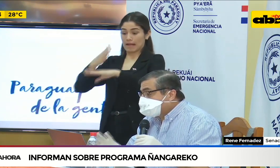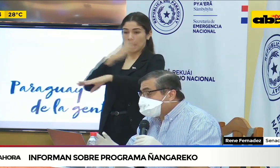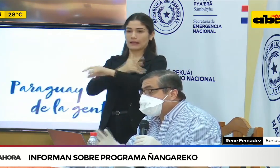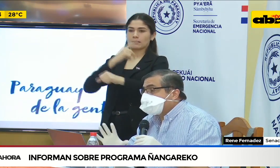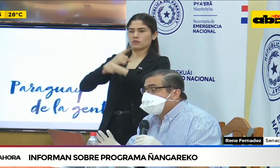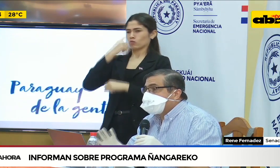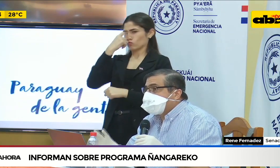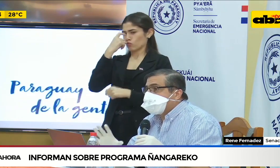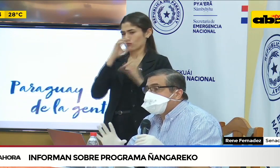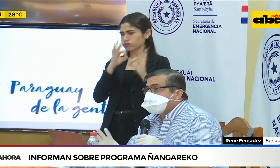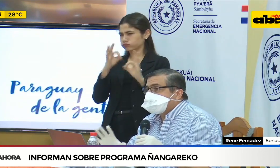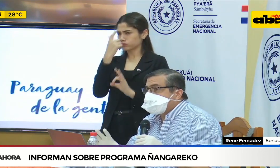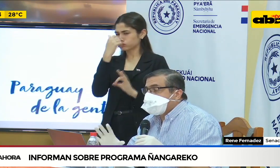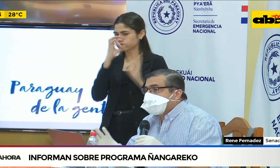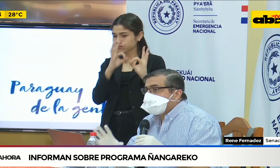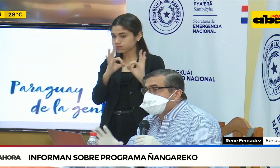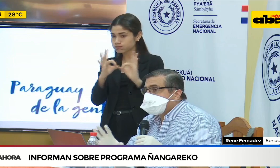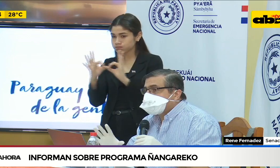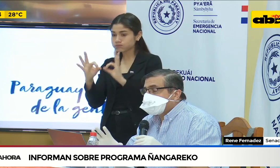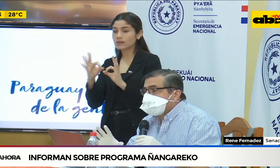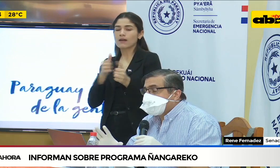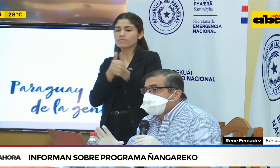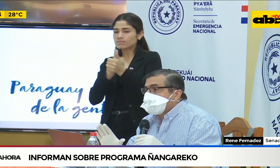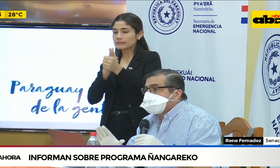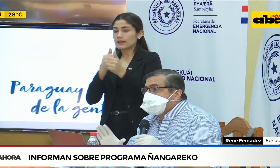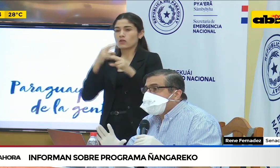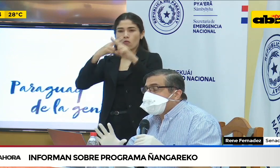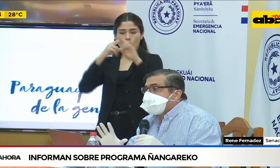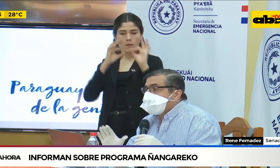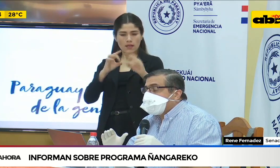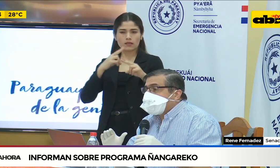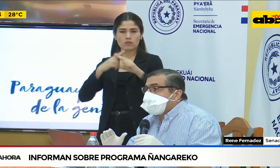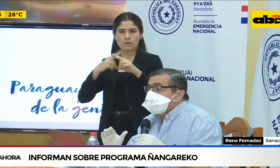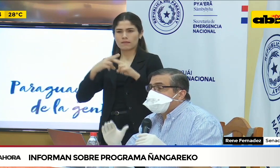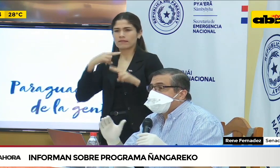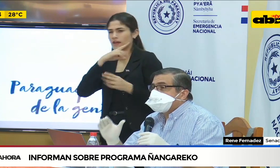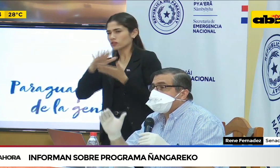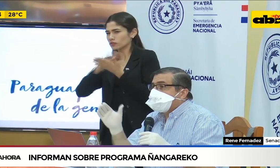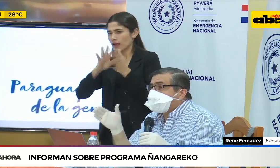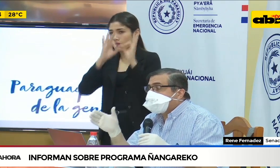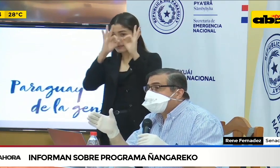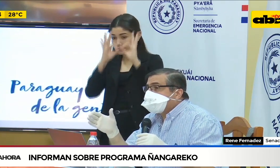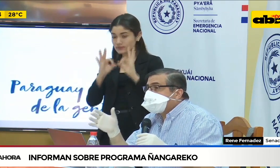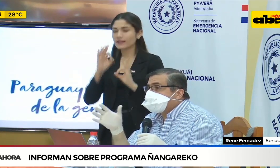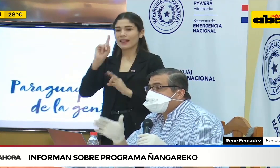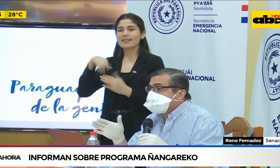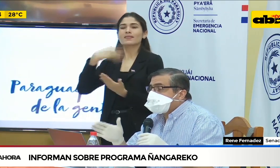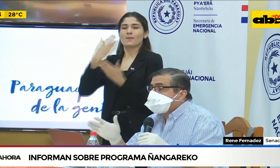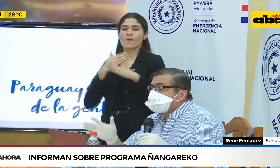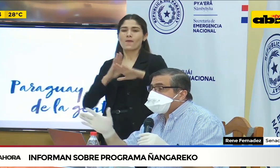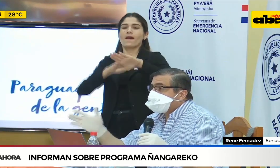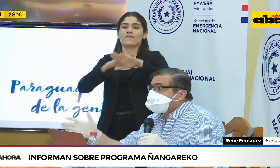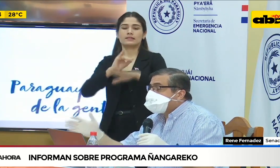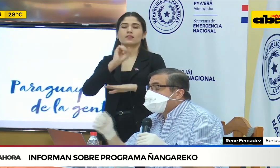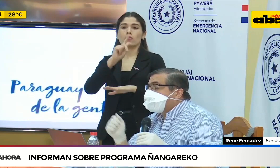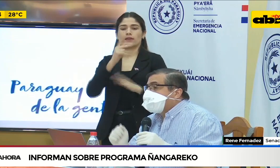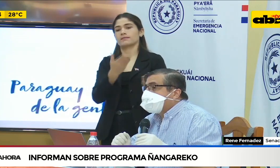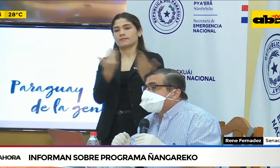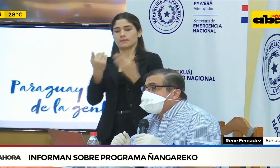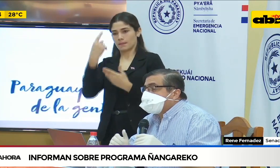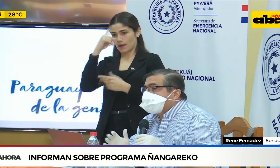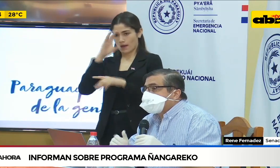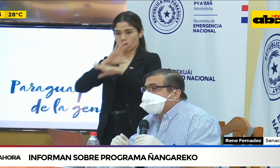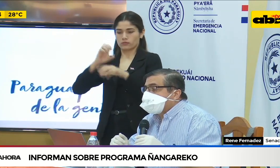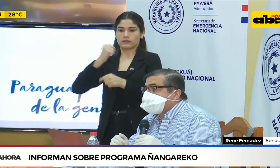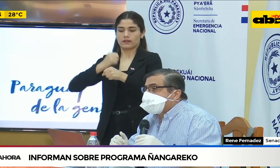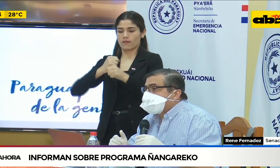controles realizados por la Secretaría de Emergencia Nacional, se ha llegado a la instancia de la notificación para que continúe el